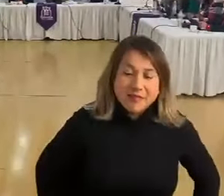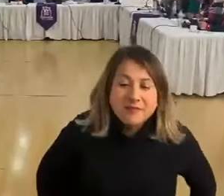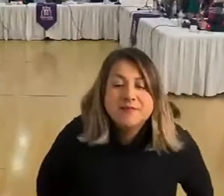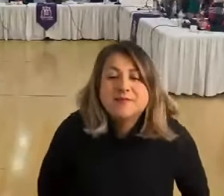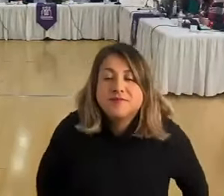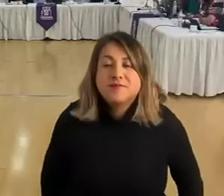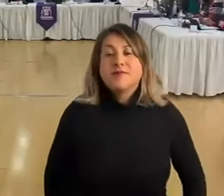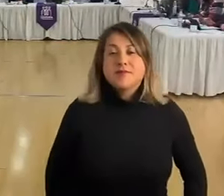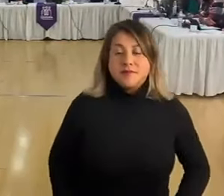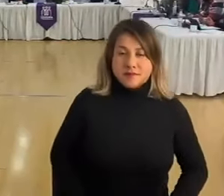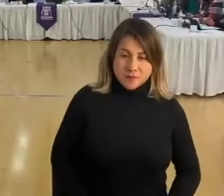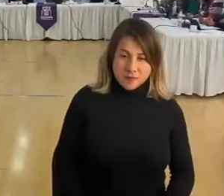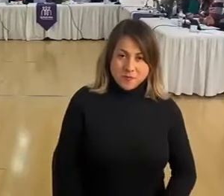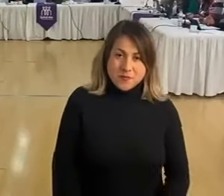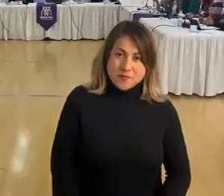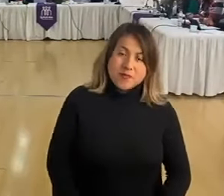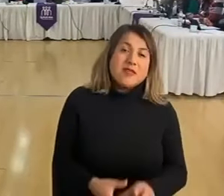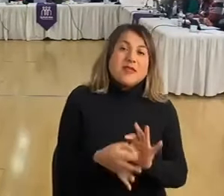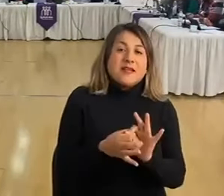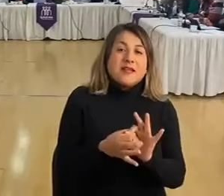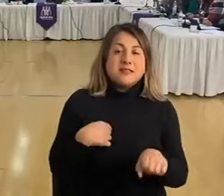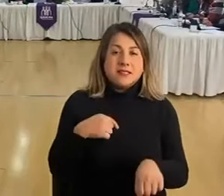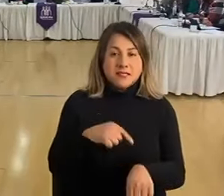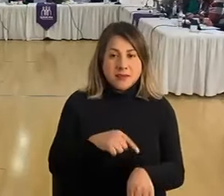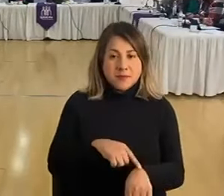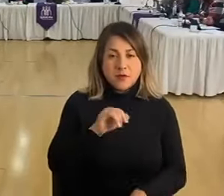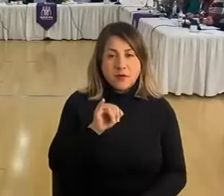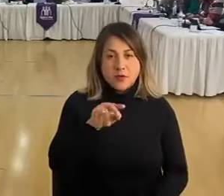concejala. Perdón, la concejala, Mariendo.